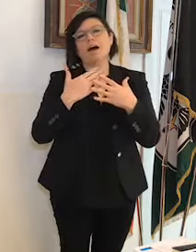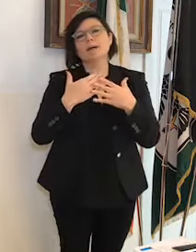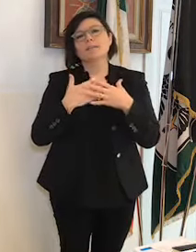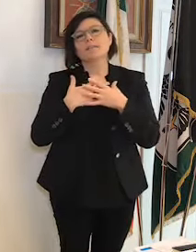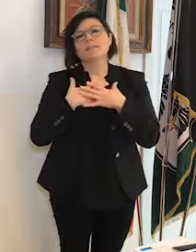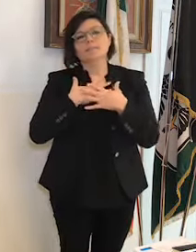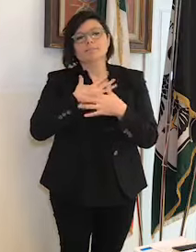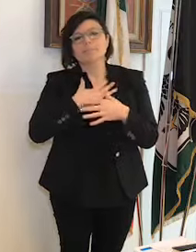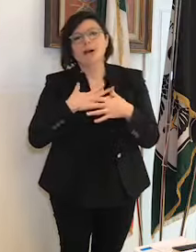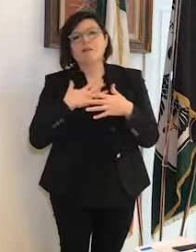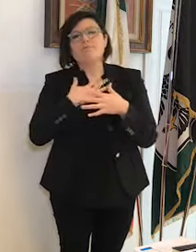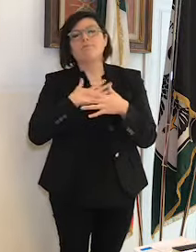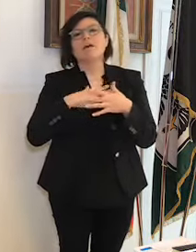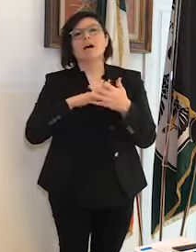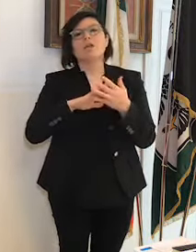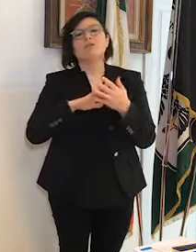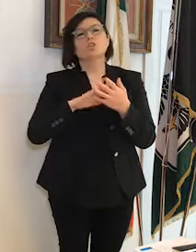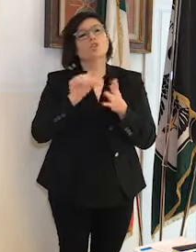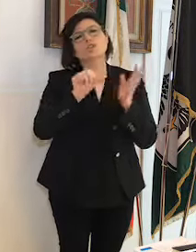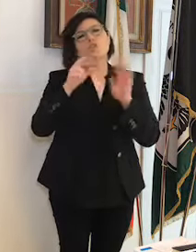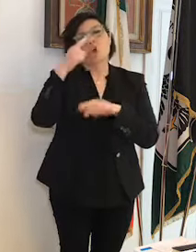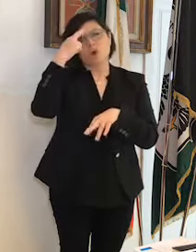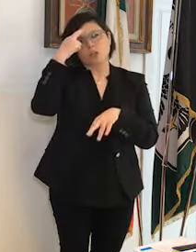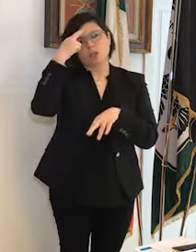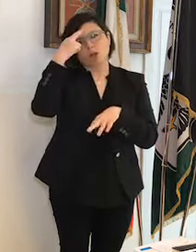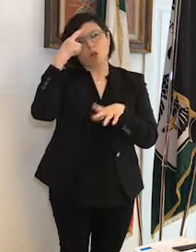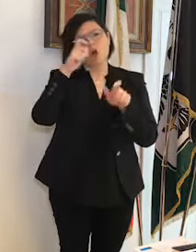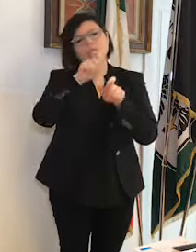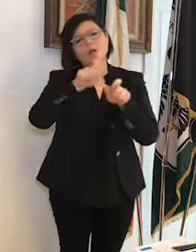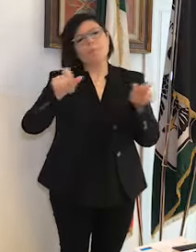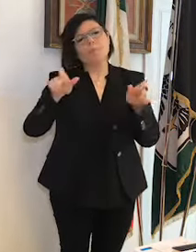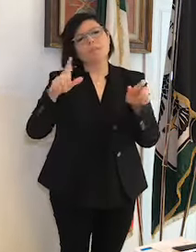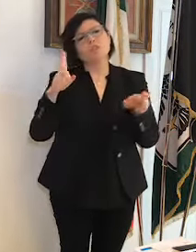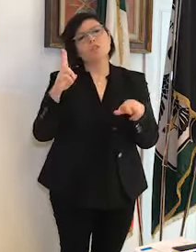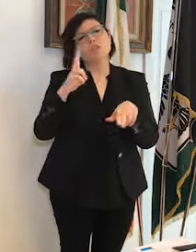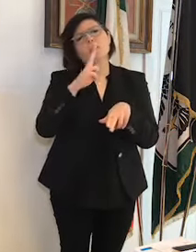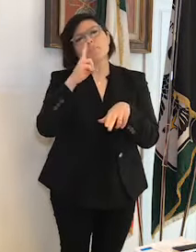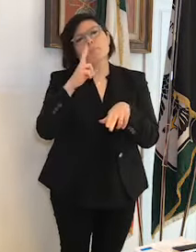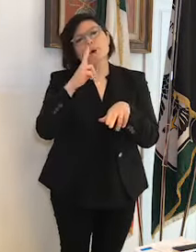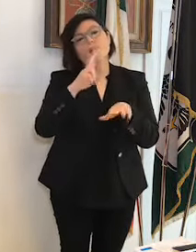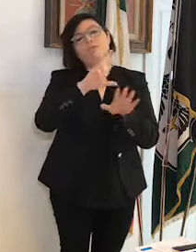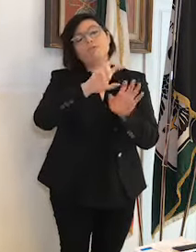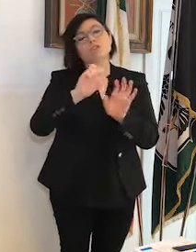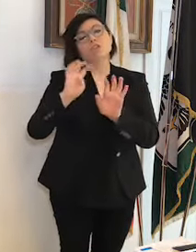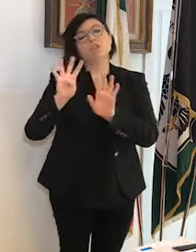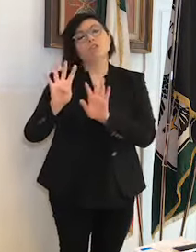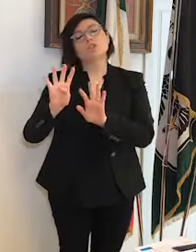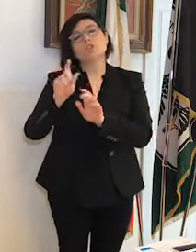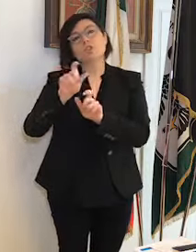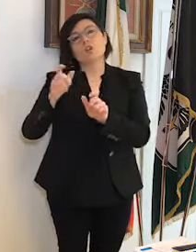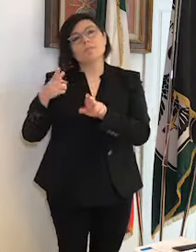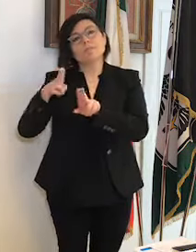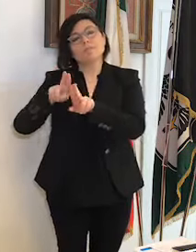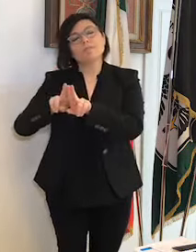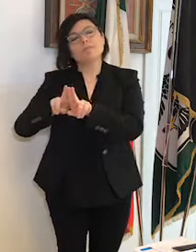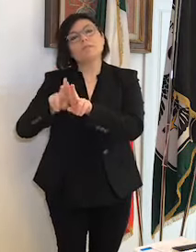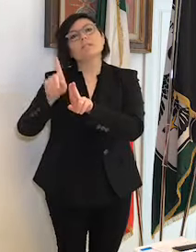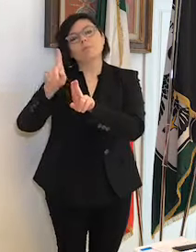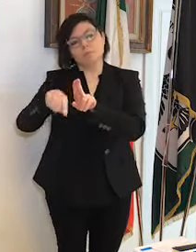sentimento del ricordo che riguarda le nostre 309 vittime ma anche di tutte le vittime del